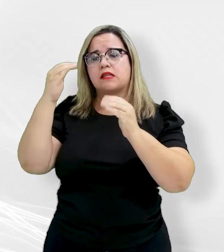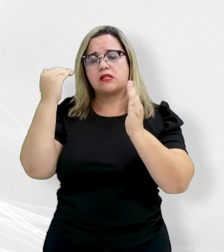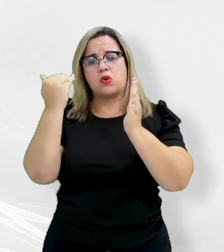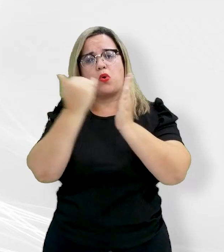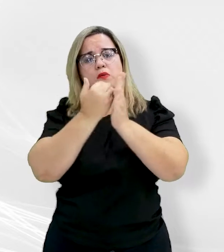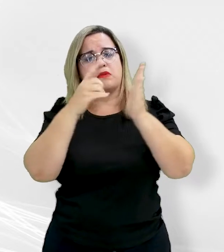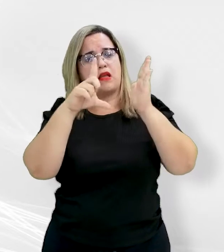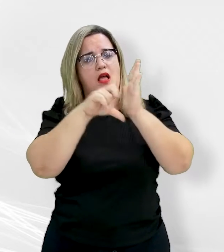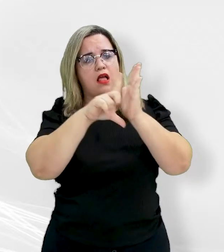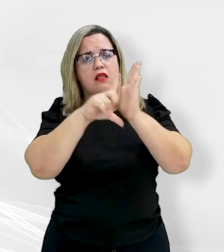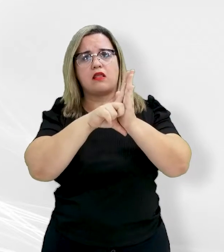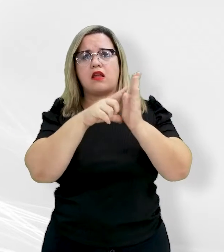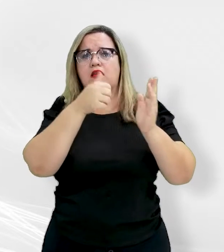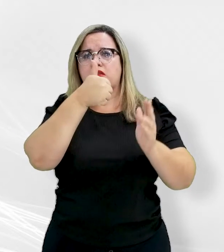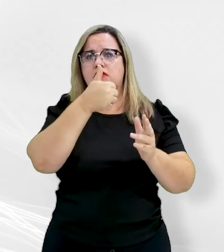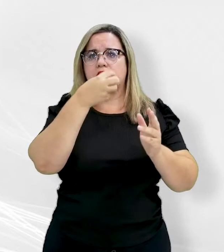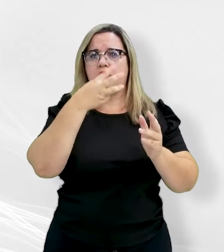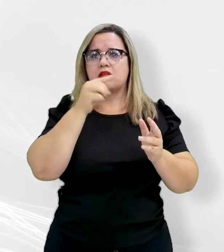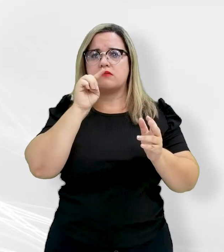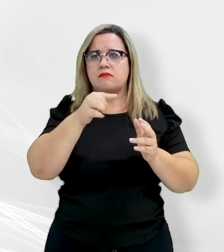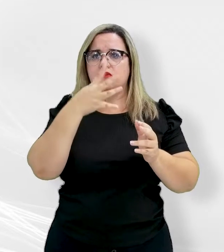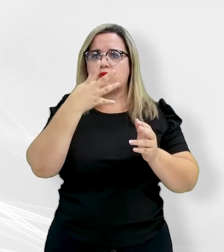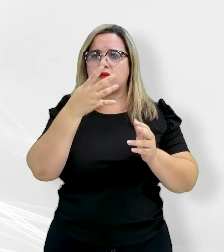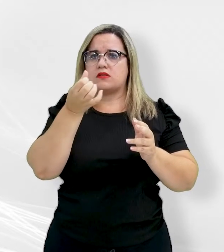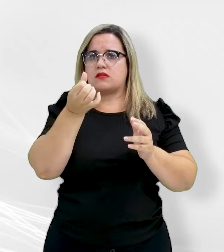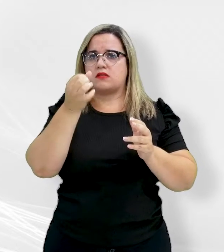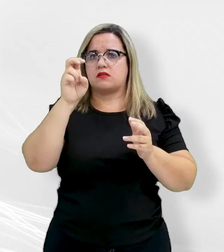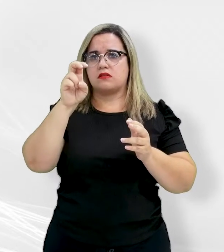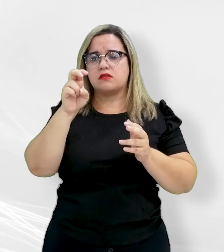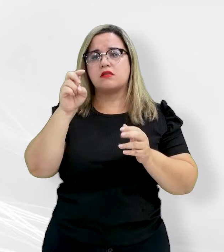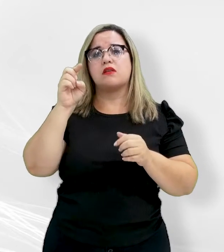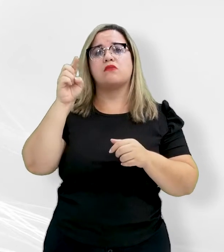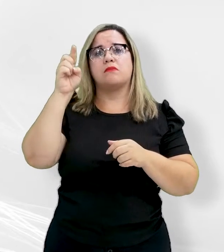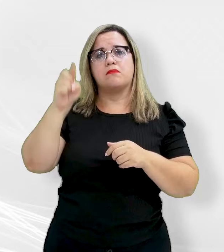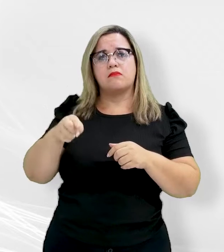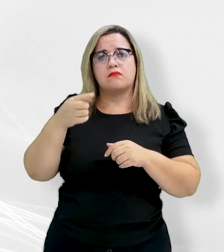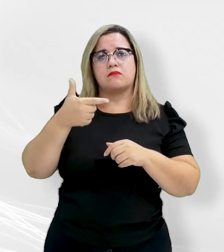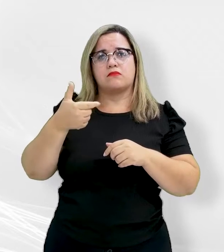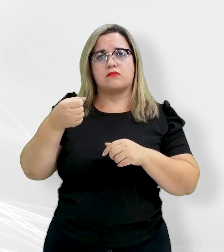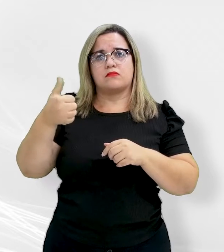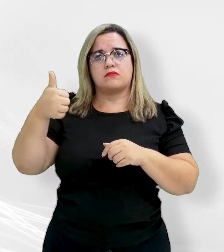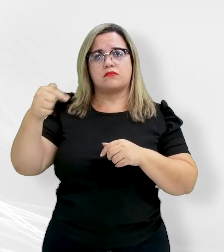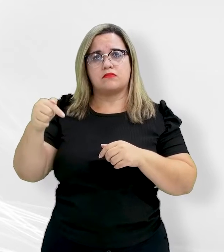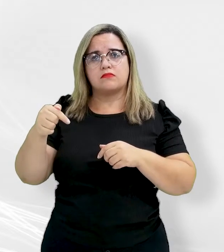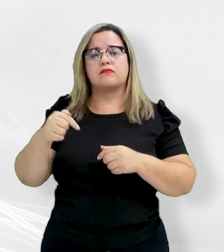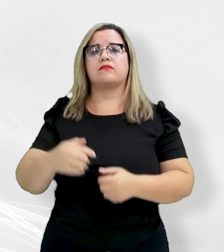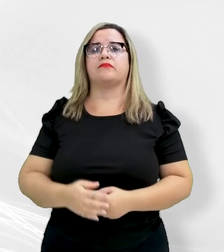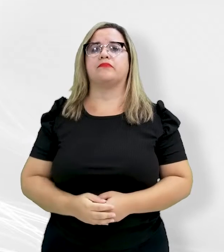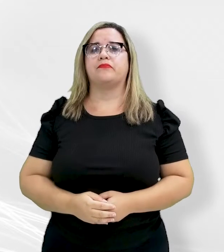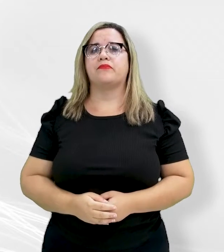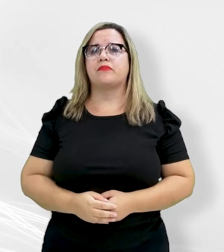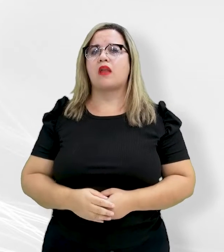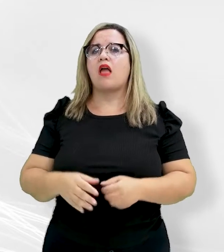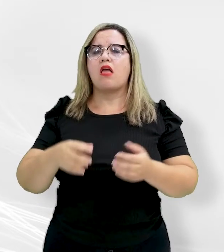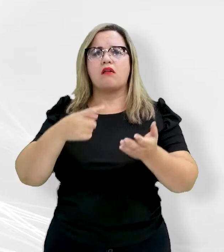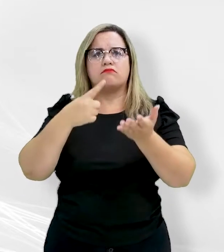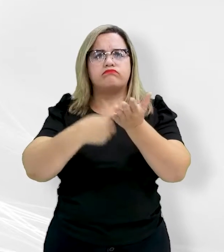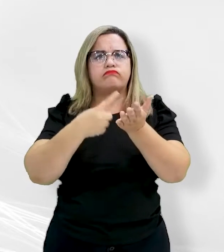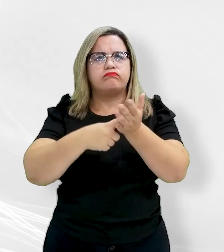.465, barra 2017. que dispõe sobre a regularização urbana. Durante as negociações, o